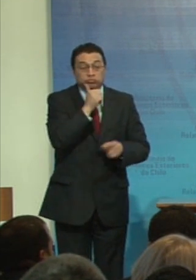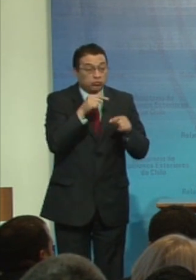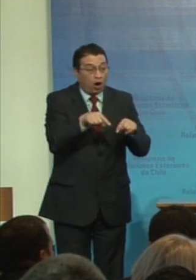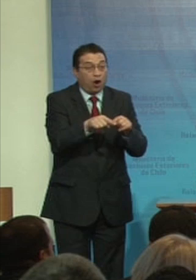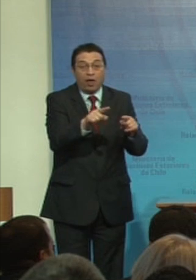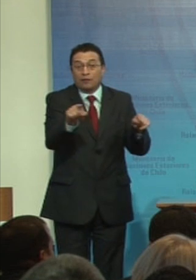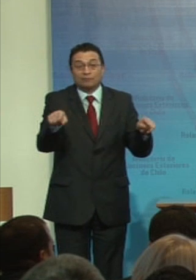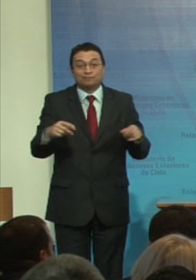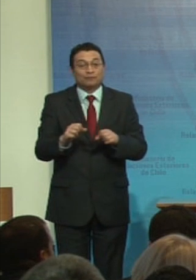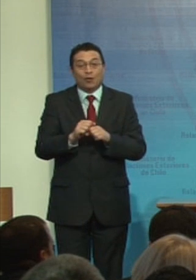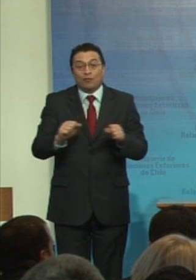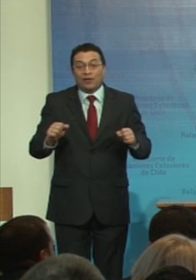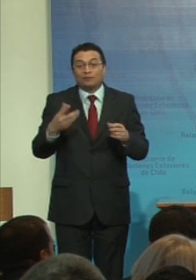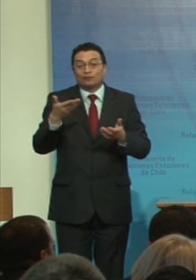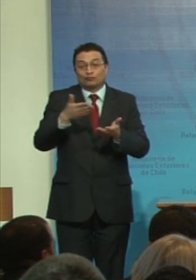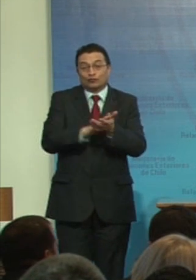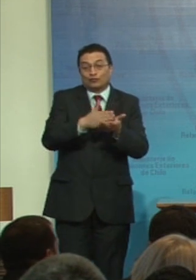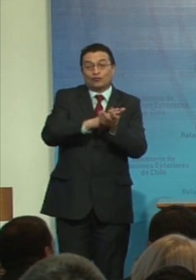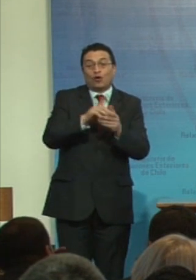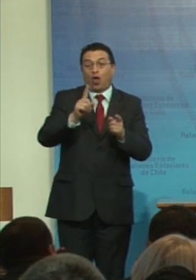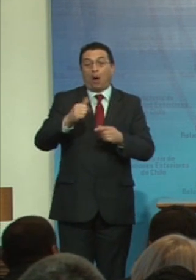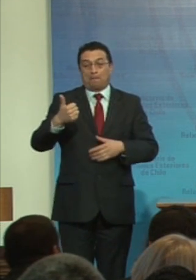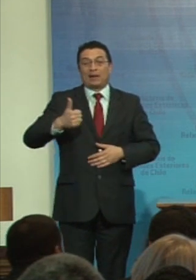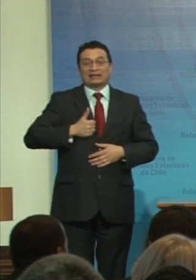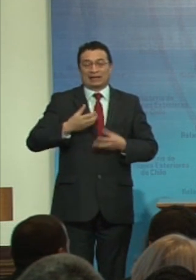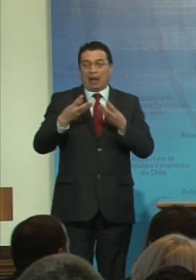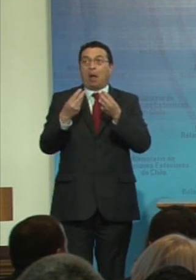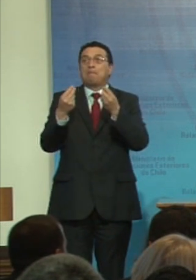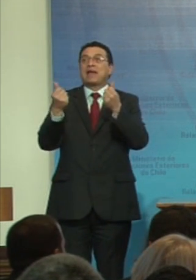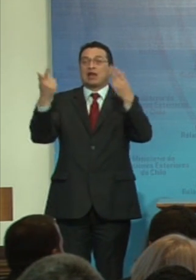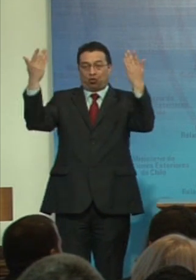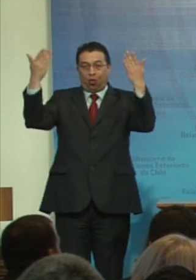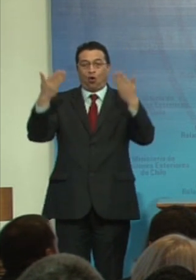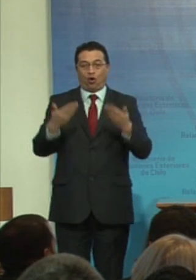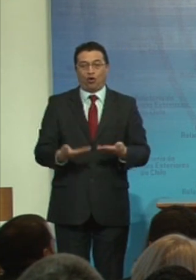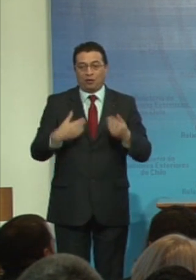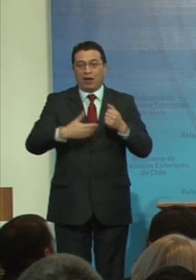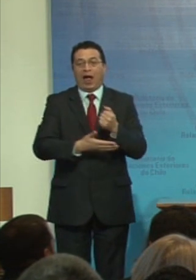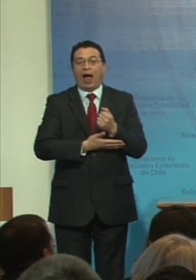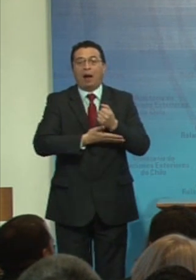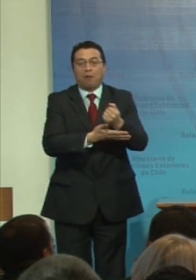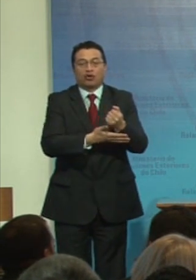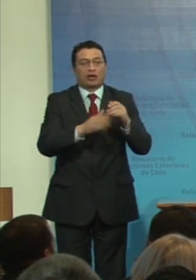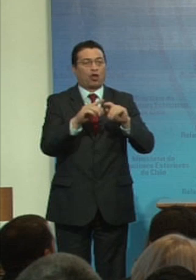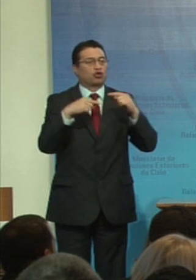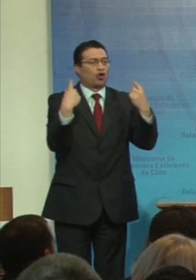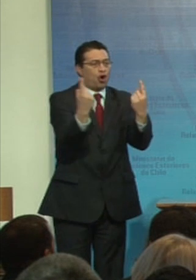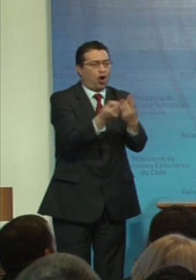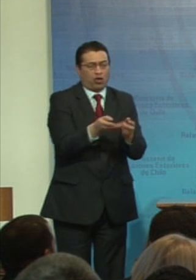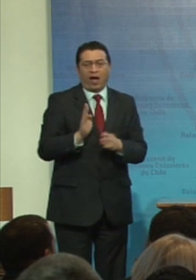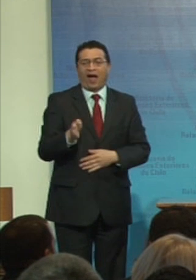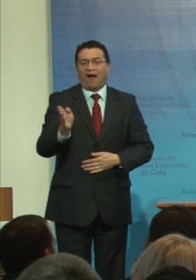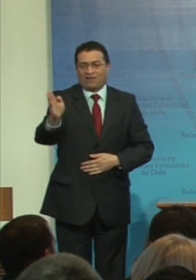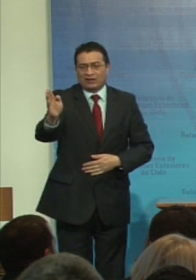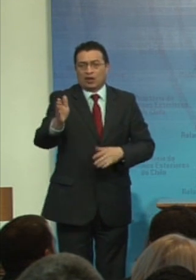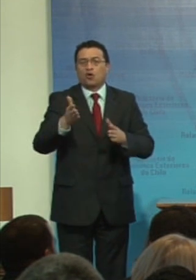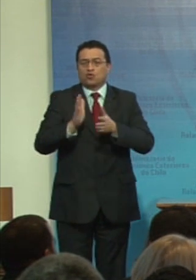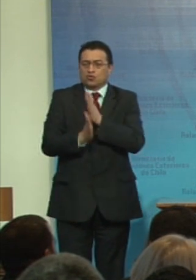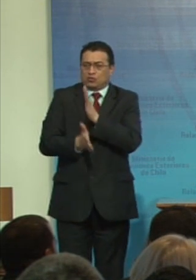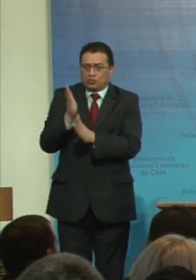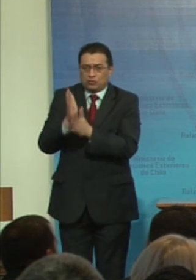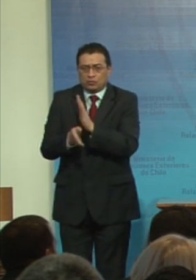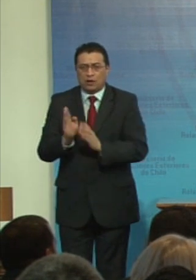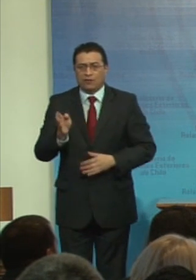con nosotros en este momento, no están presentes en espíritu, y en apoyar a que todo esto haya avanzado de forma vertiginosa.